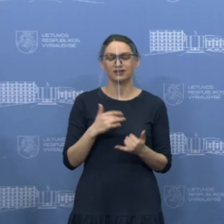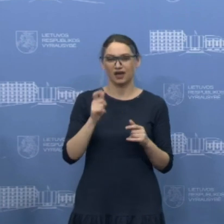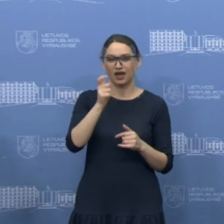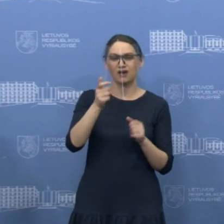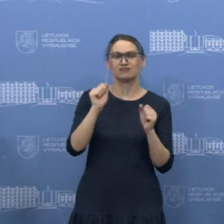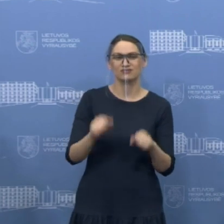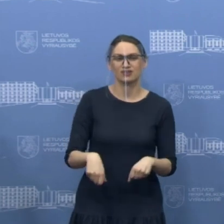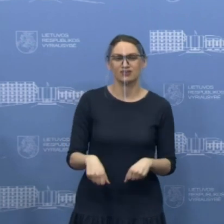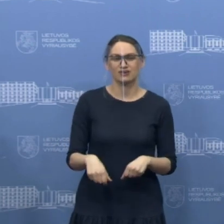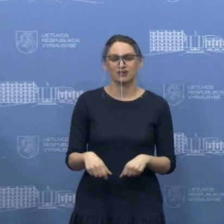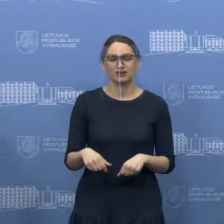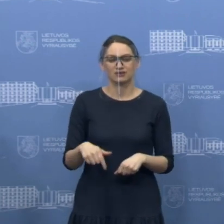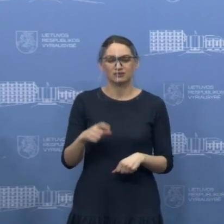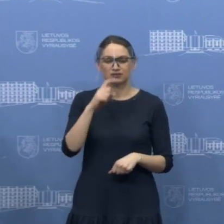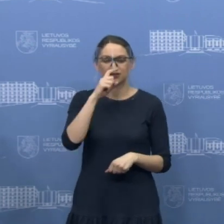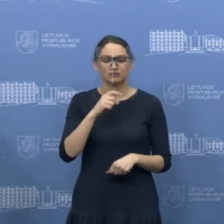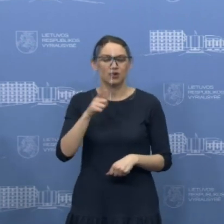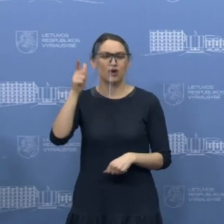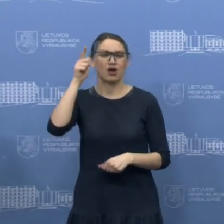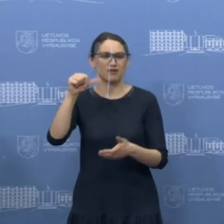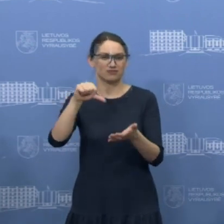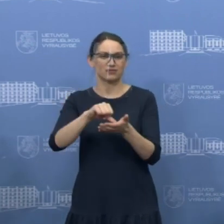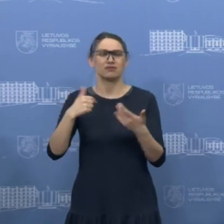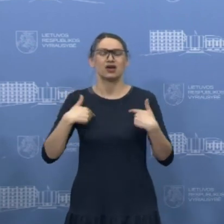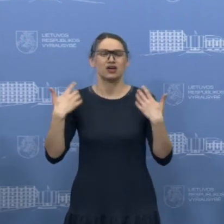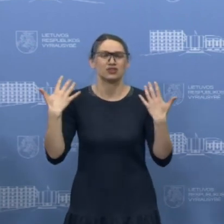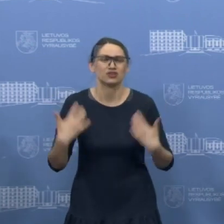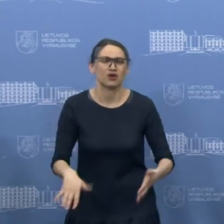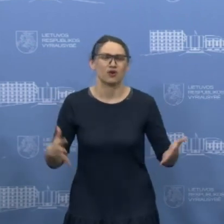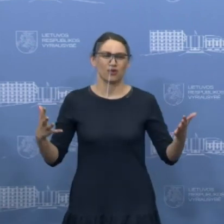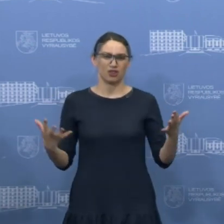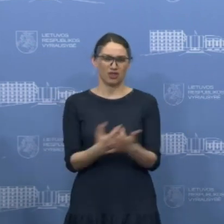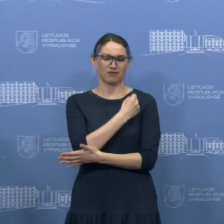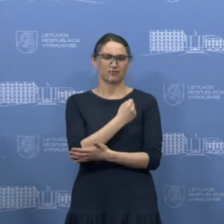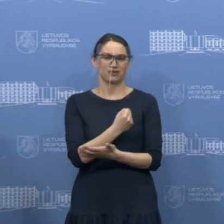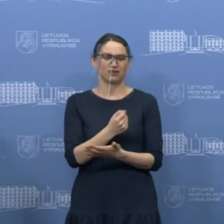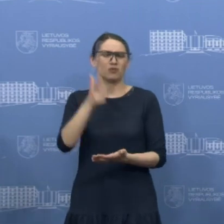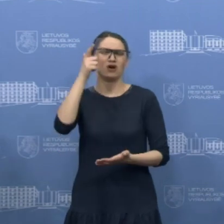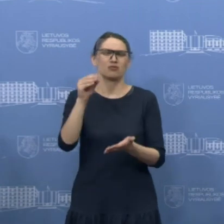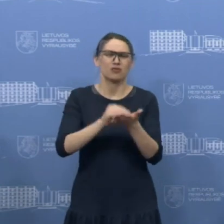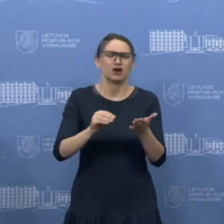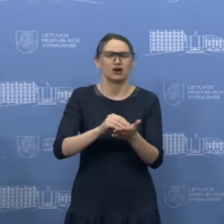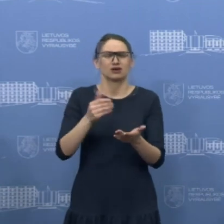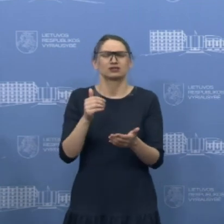ir šitą iš karto atsakyti, aš nesuprantu, kodėl mums dalyvaut, todėl, kad mes jau laimėjom ir dar neturėjom progos atstovauti.